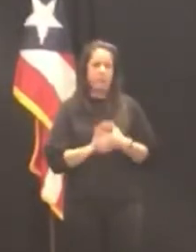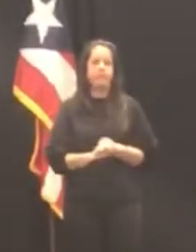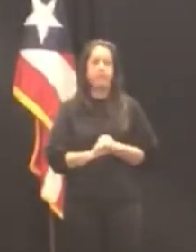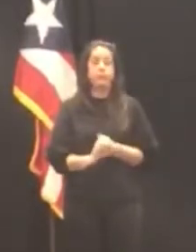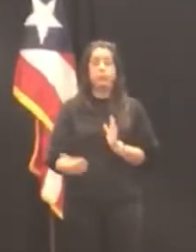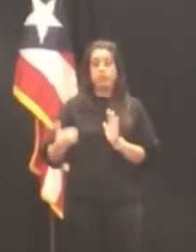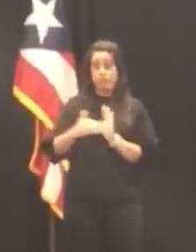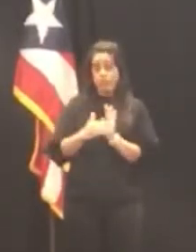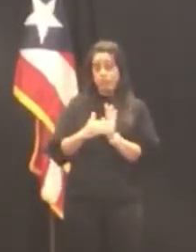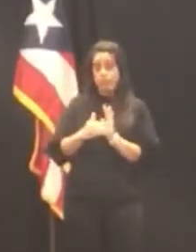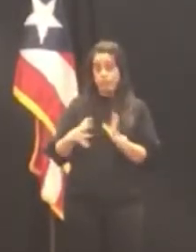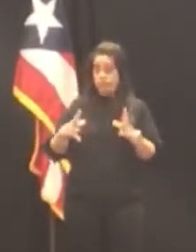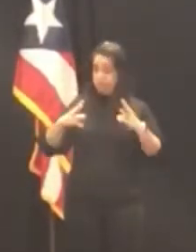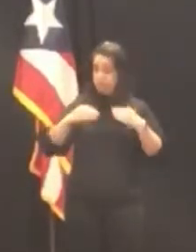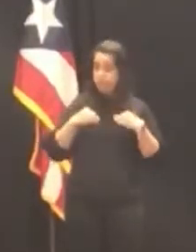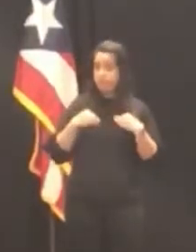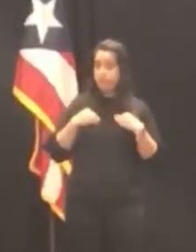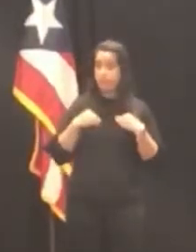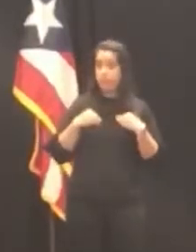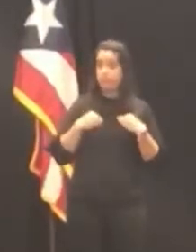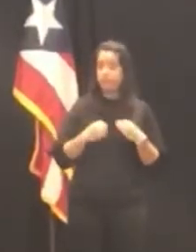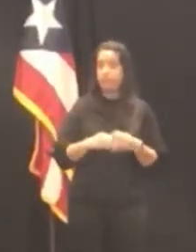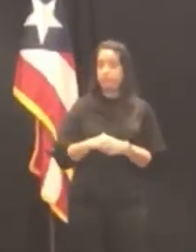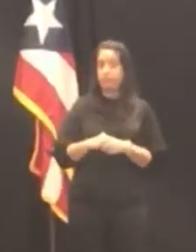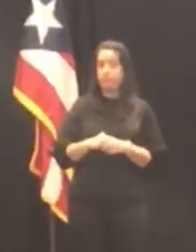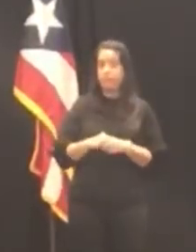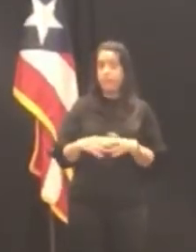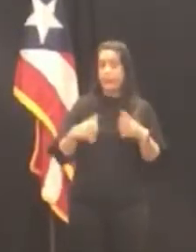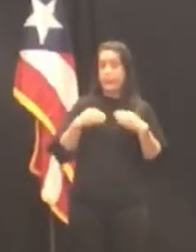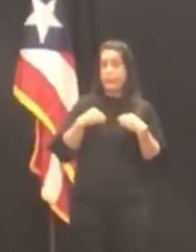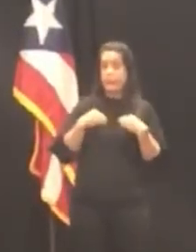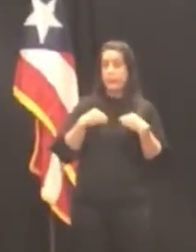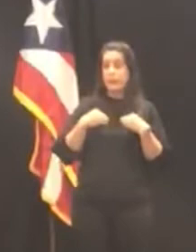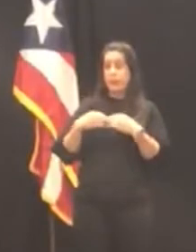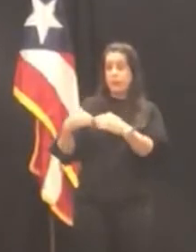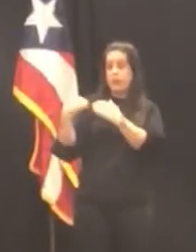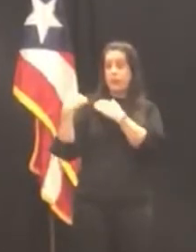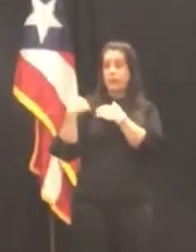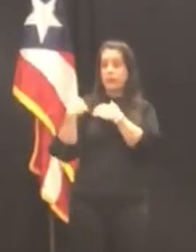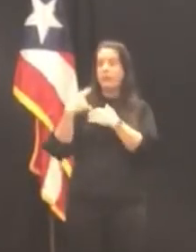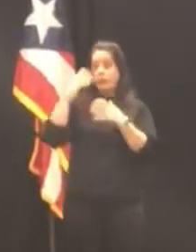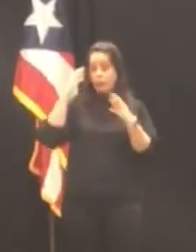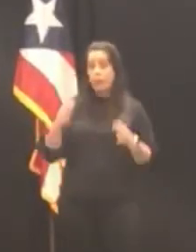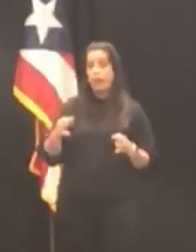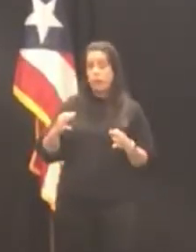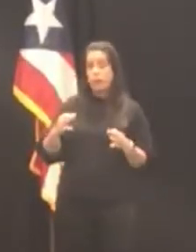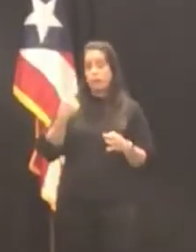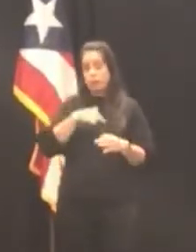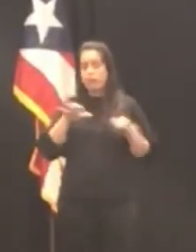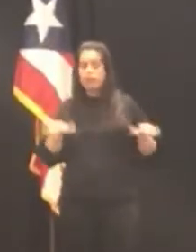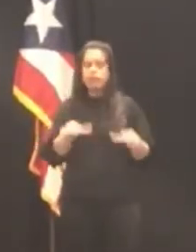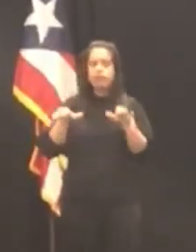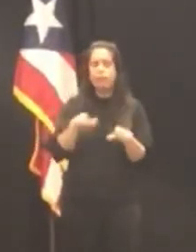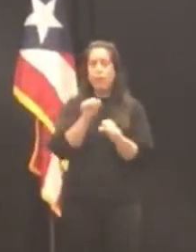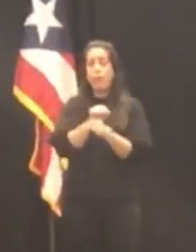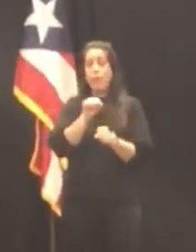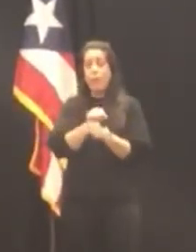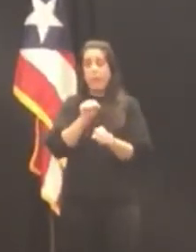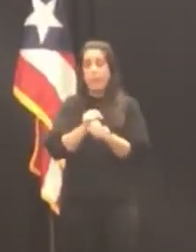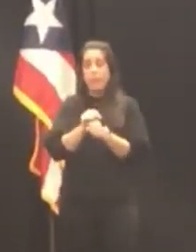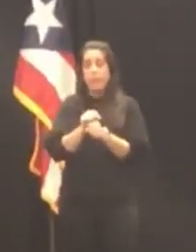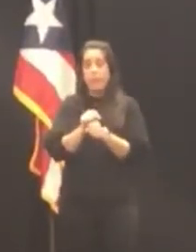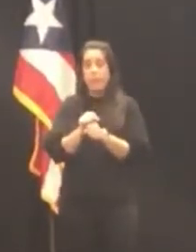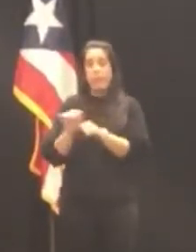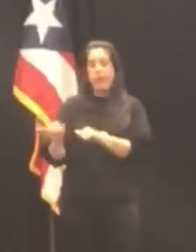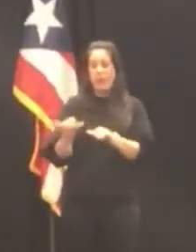nuevamente aceptamos el reto con la certeza de que continuaremos ejerciendo nuestras funciones como las